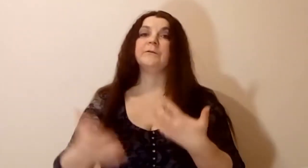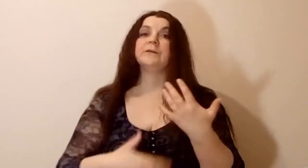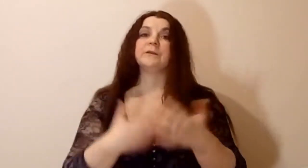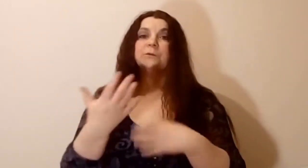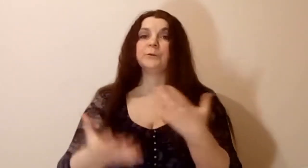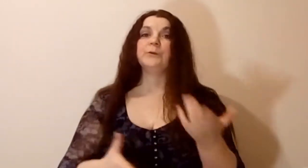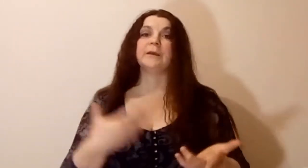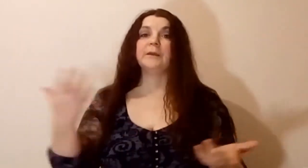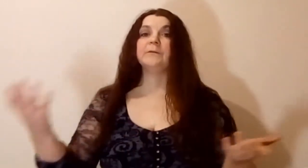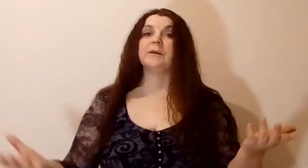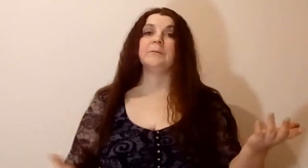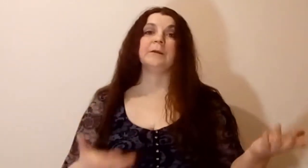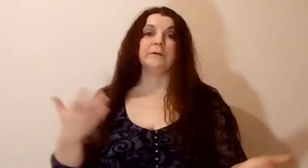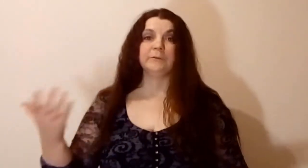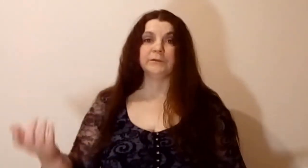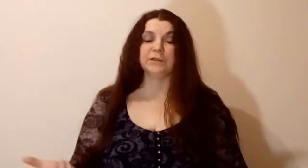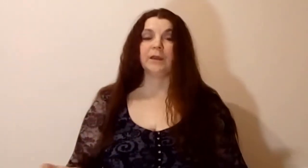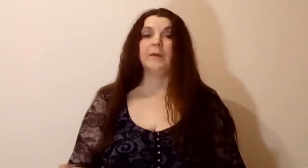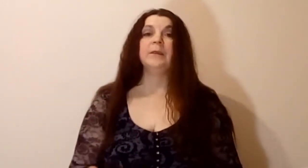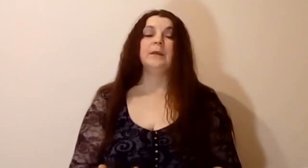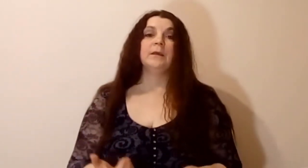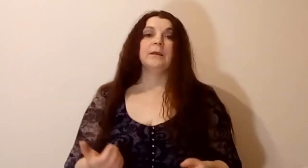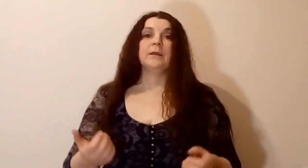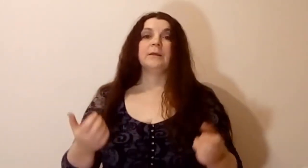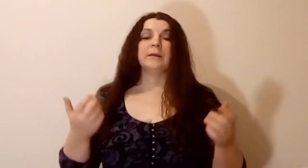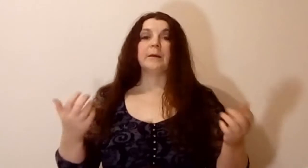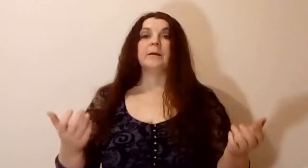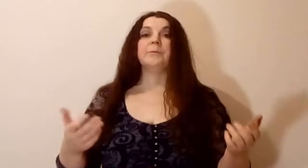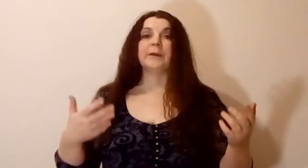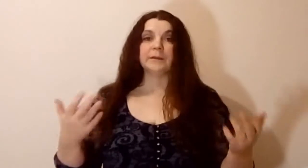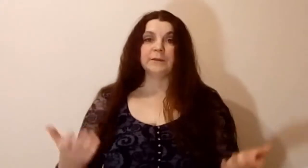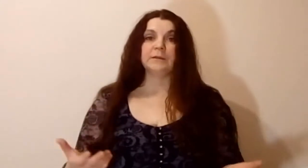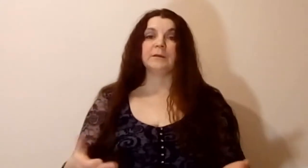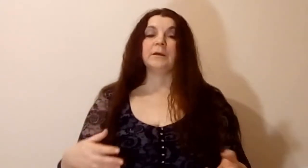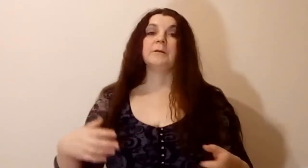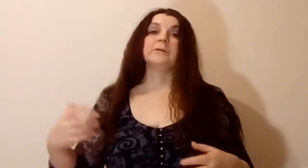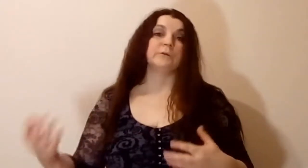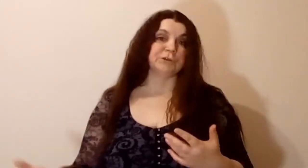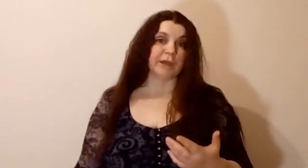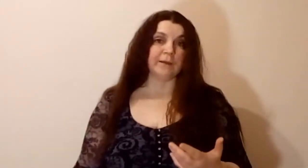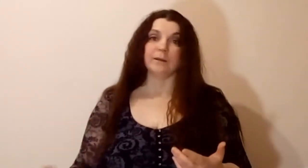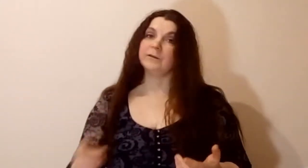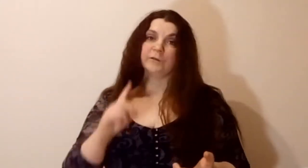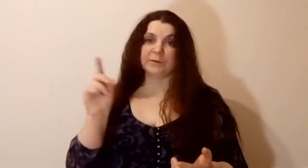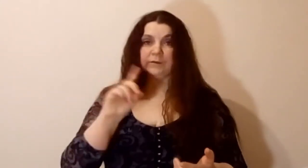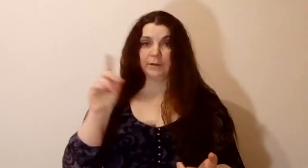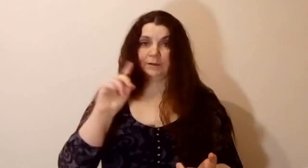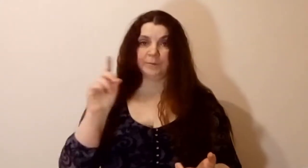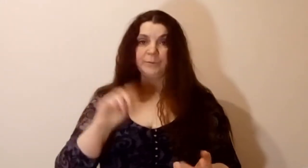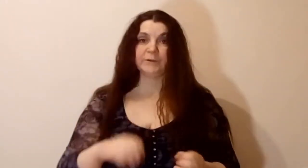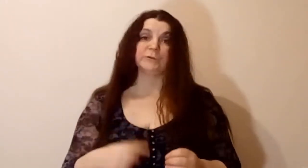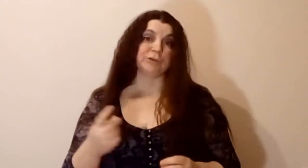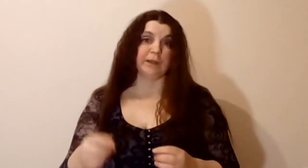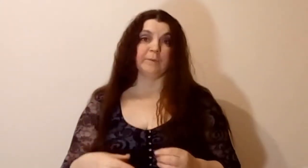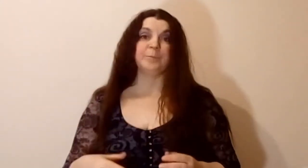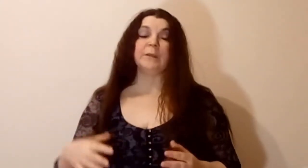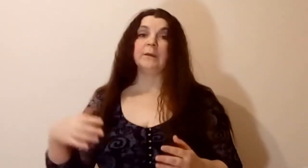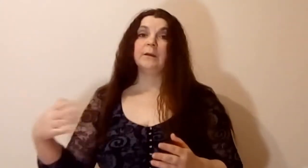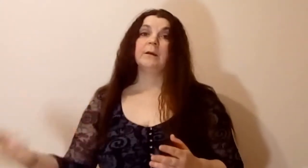вот эти вот руки, они все время в движении. И я периодически, случайно, не специально, случайно